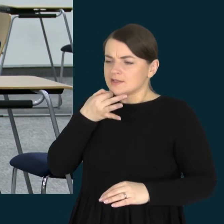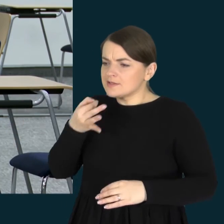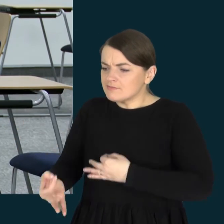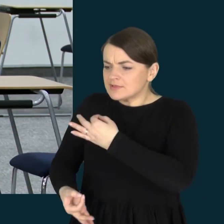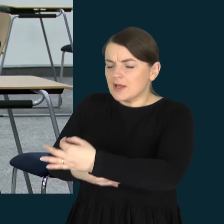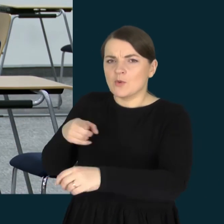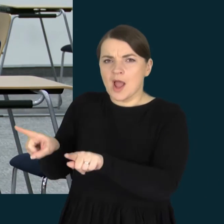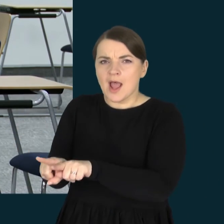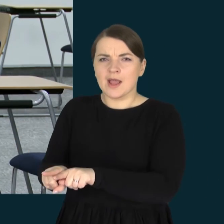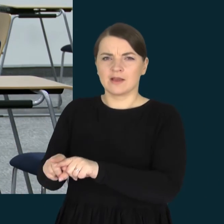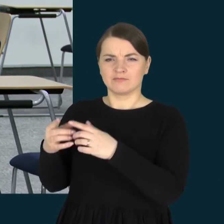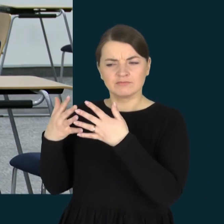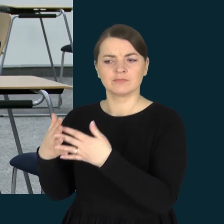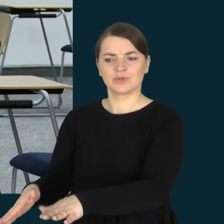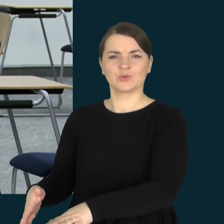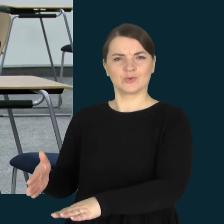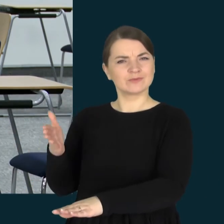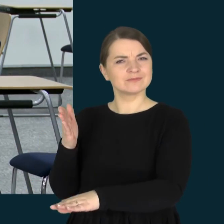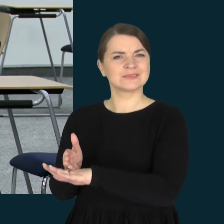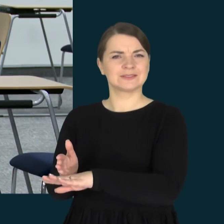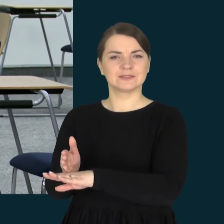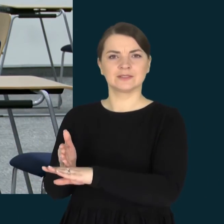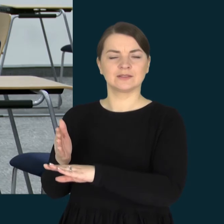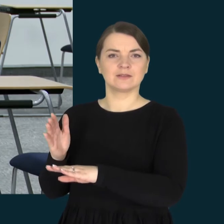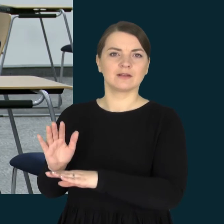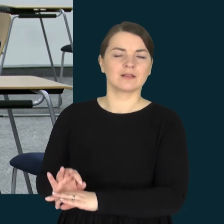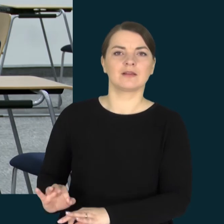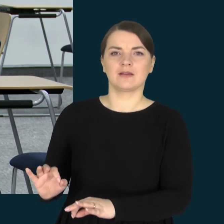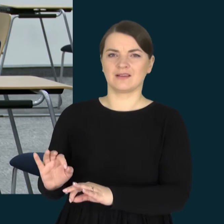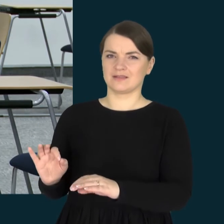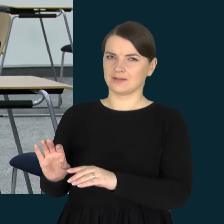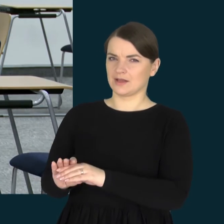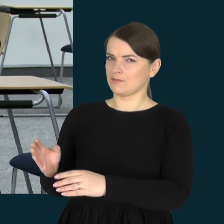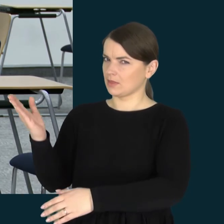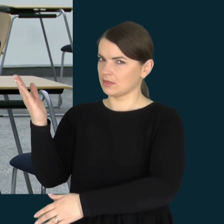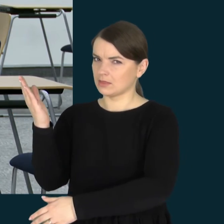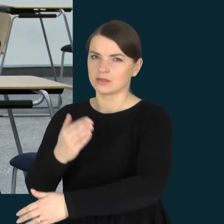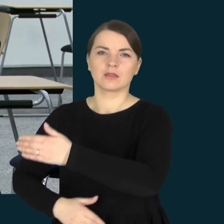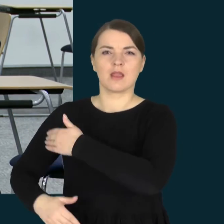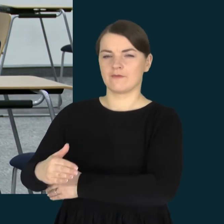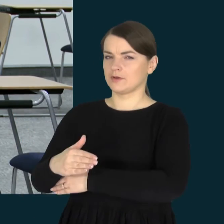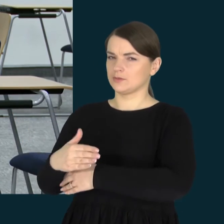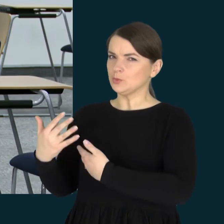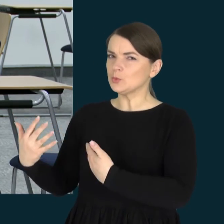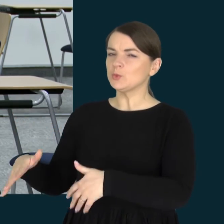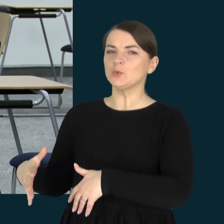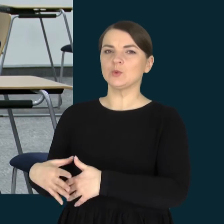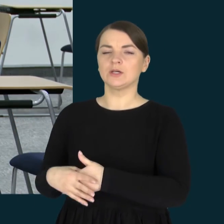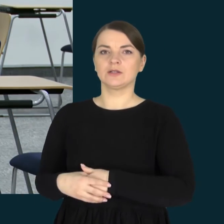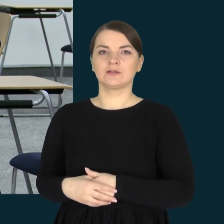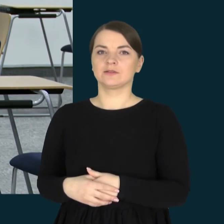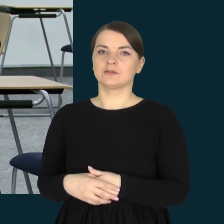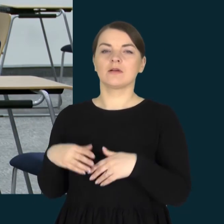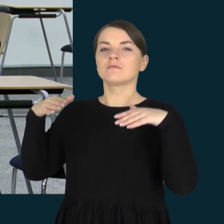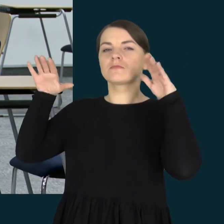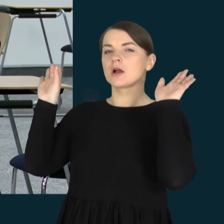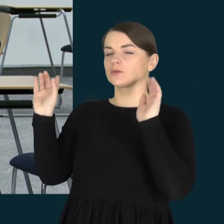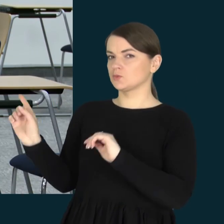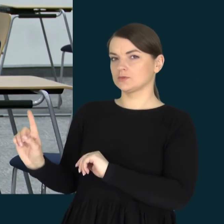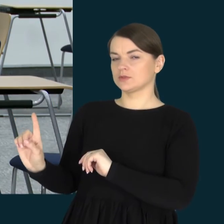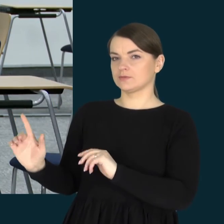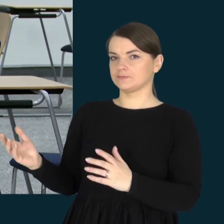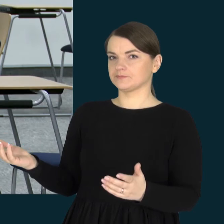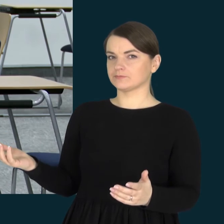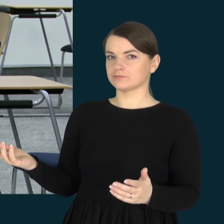kaip apie beviltišką asmenybę, apie gilų invalidą, nenuleisti rankų